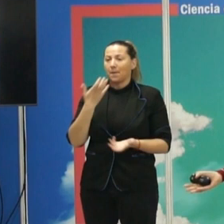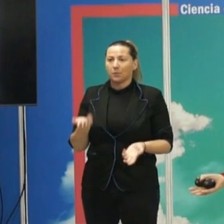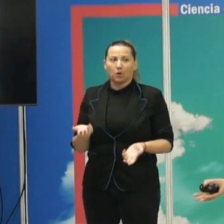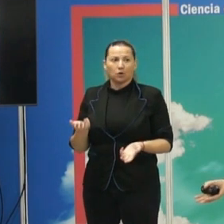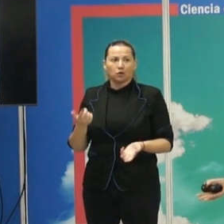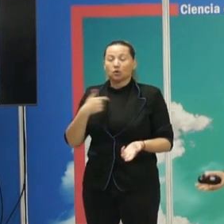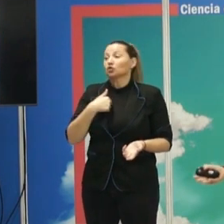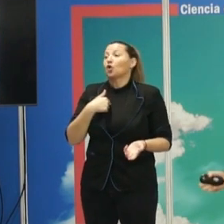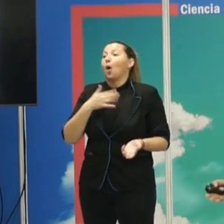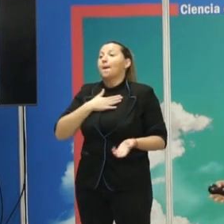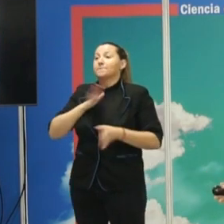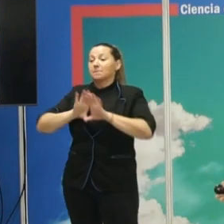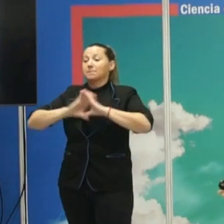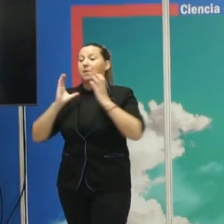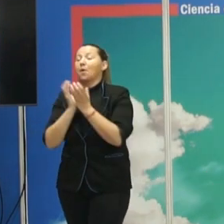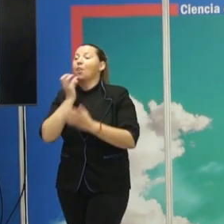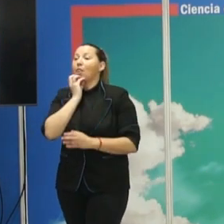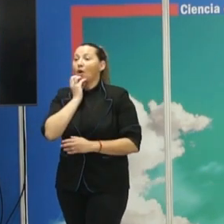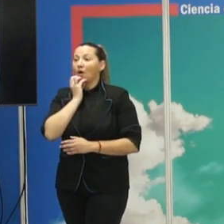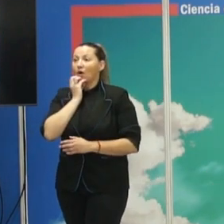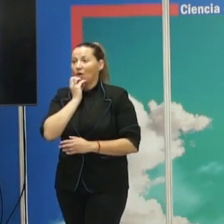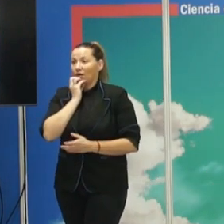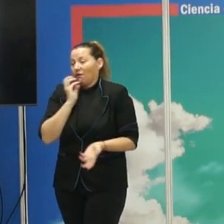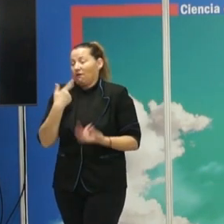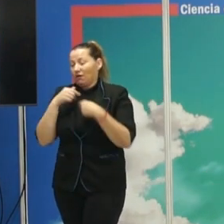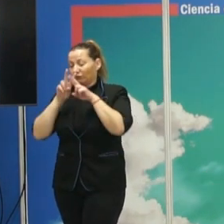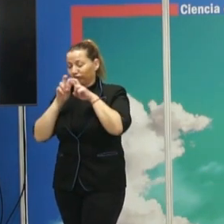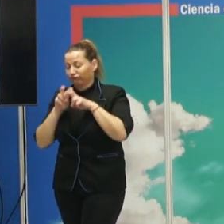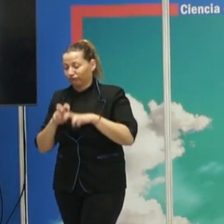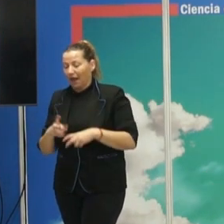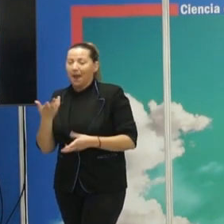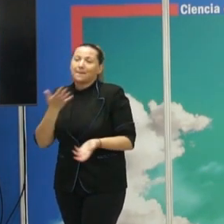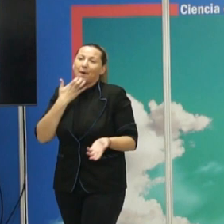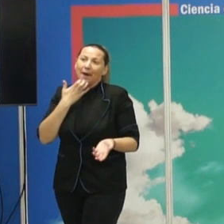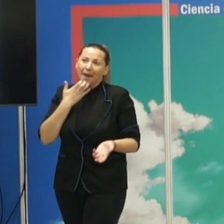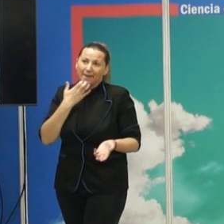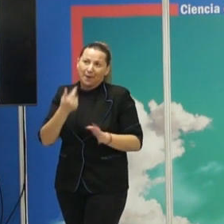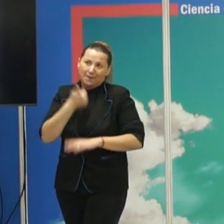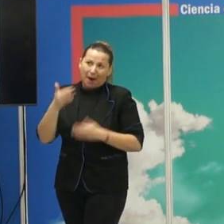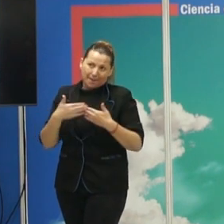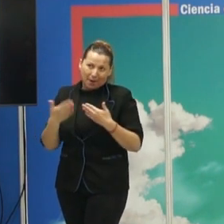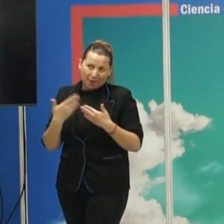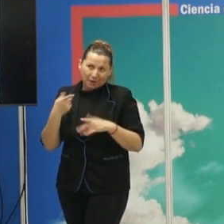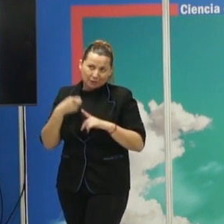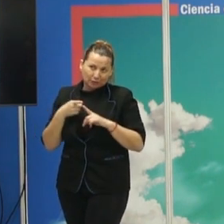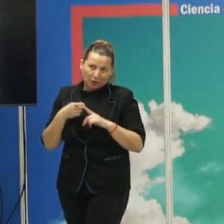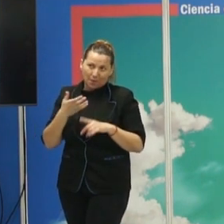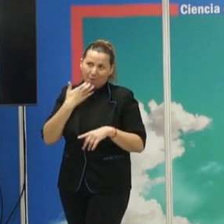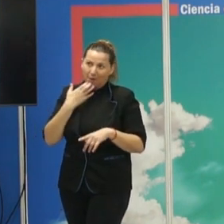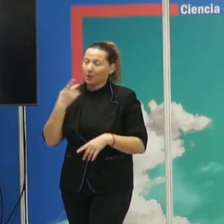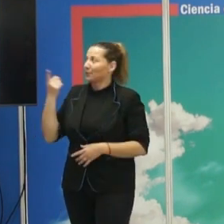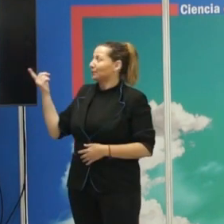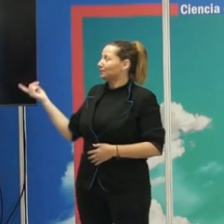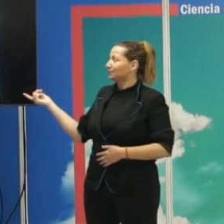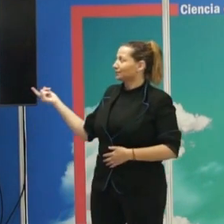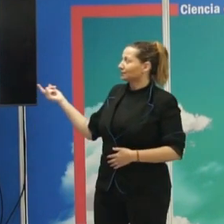yo soy del mundo griego, pero el mundo griego antiguo pilla muy lejos ahora mismo, por usar los ejemplos más contemporáneos, pues tenemos aquí